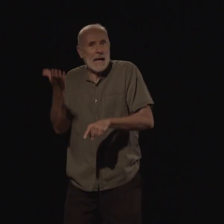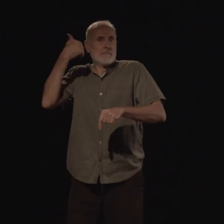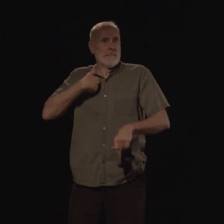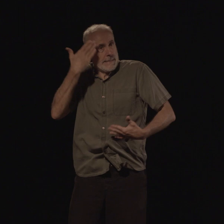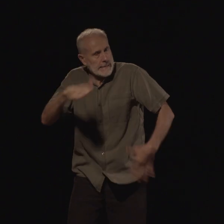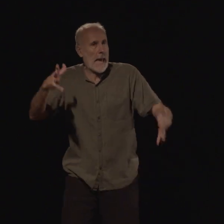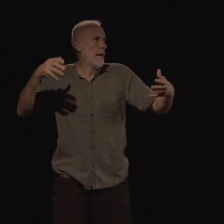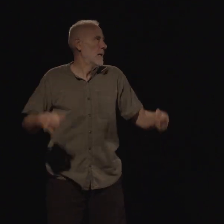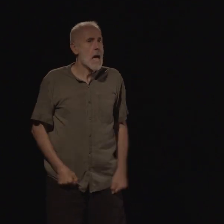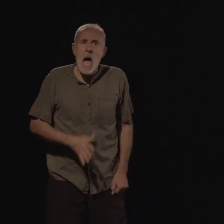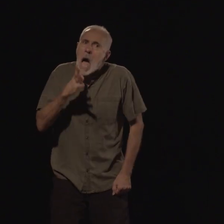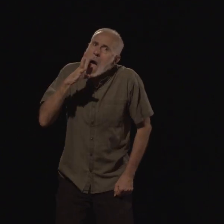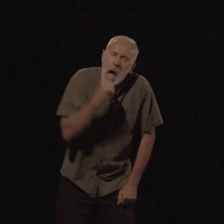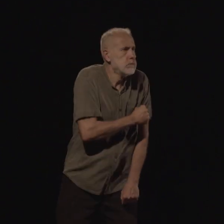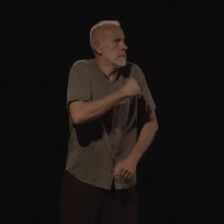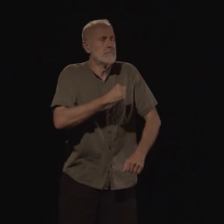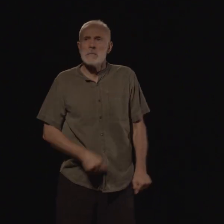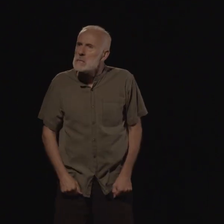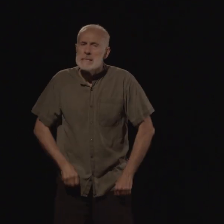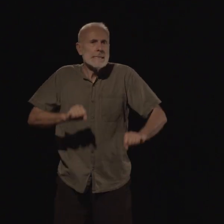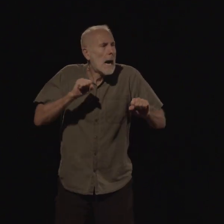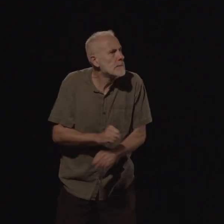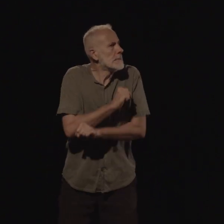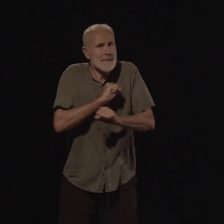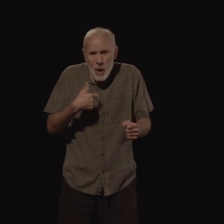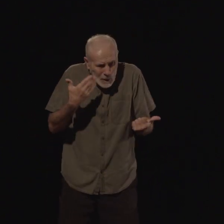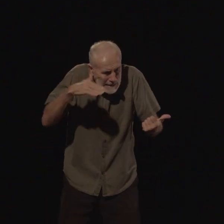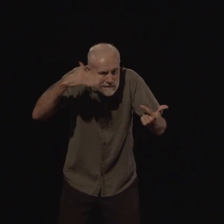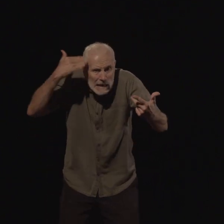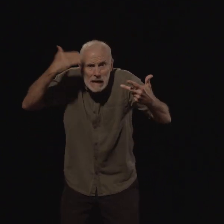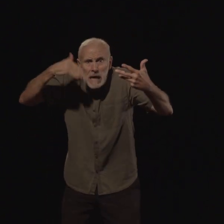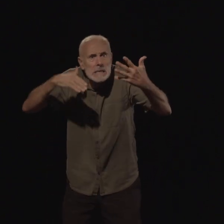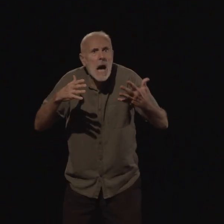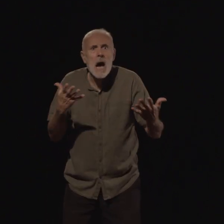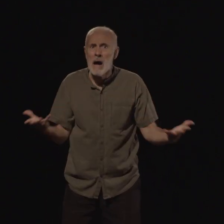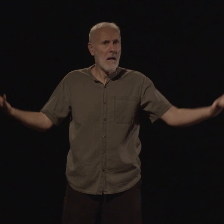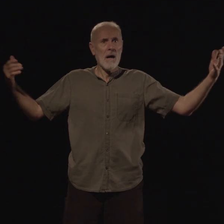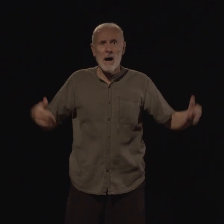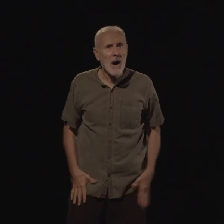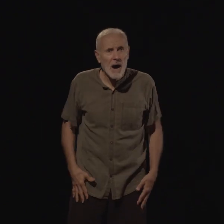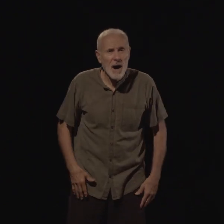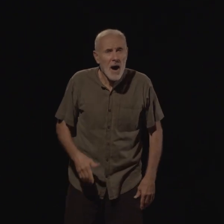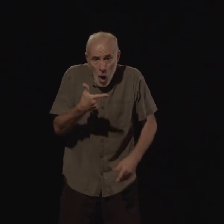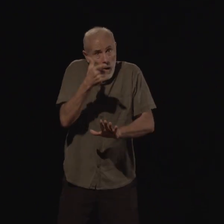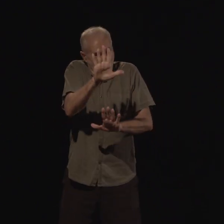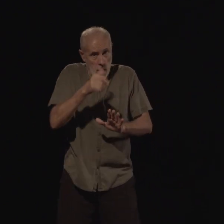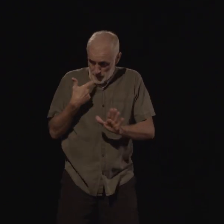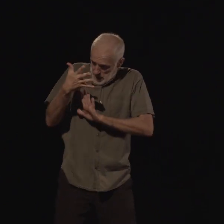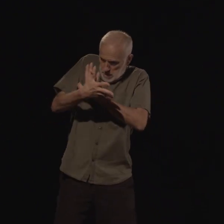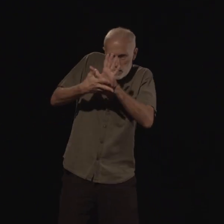'est. Il n'y a rien à faire. Je saurais toujours tout. Et d'ailleurs, tous les mots que je dis, je les sais.